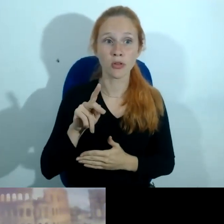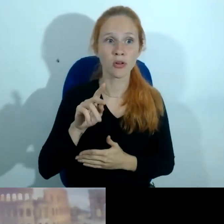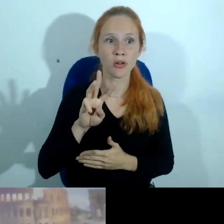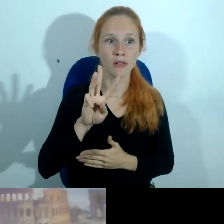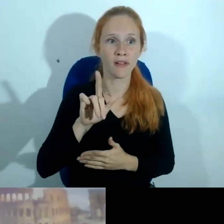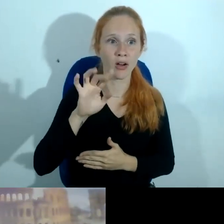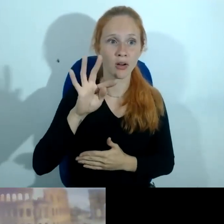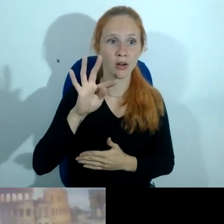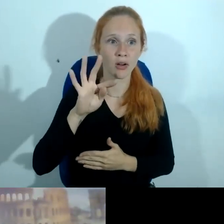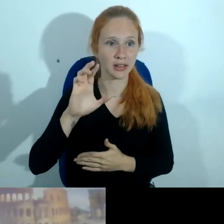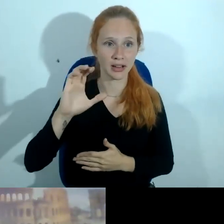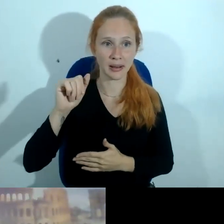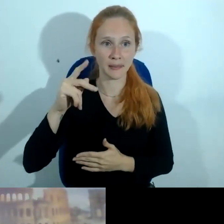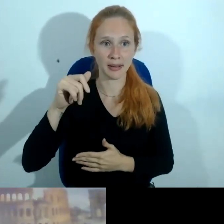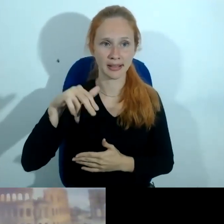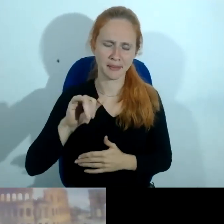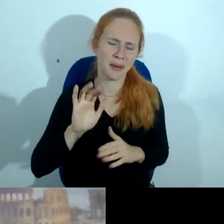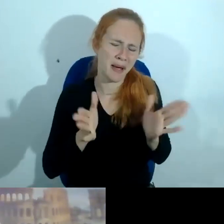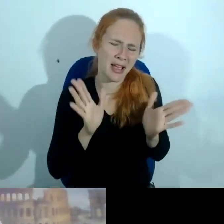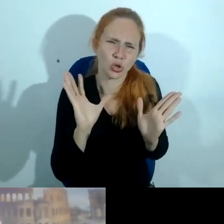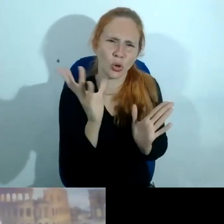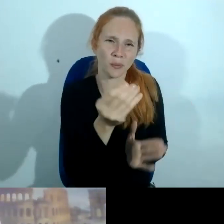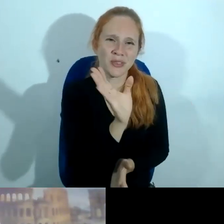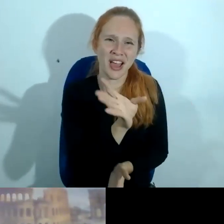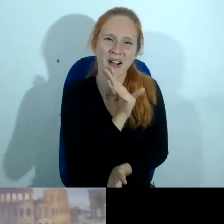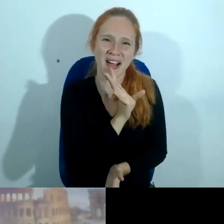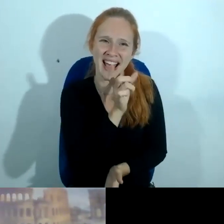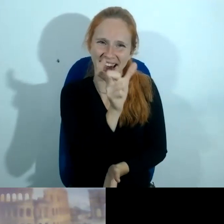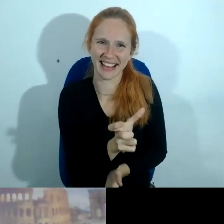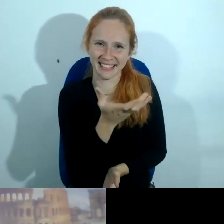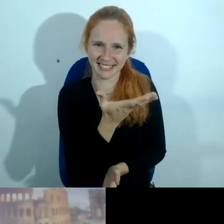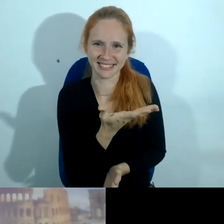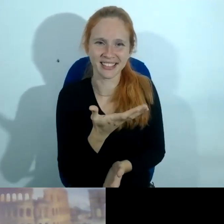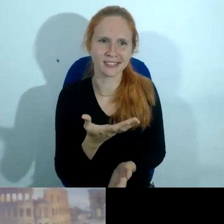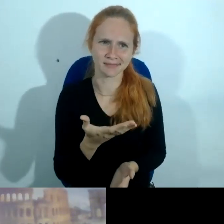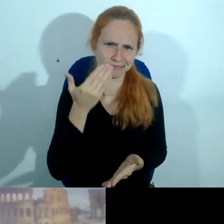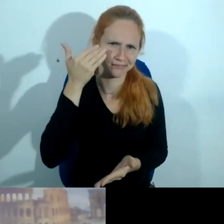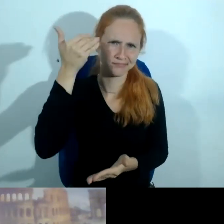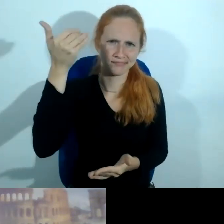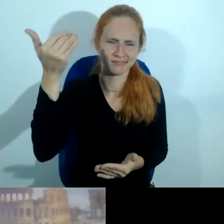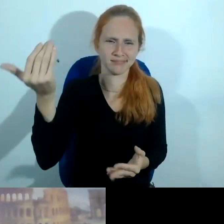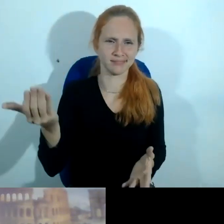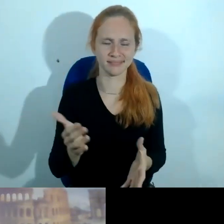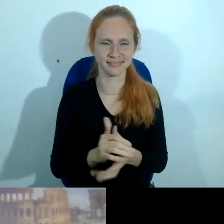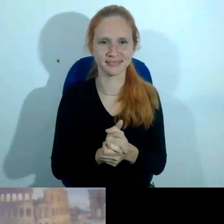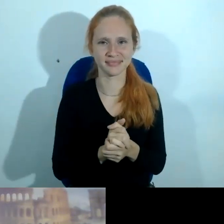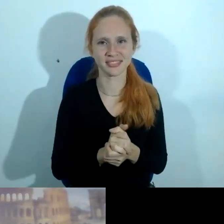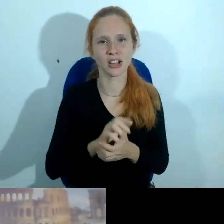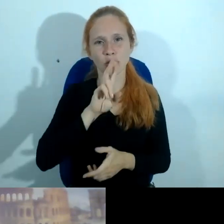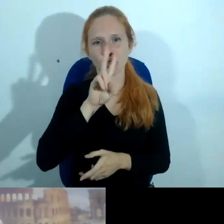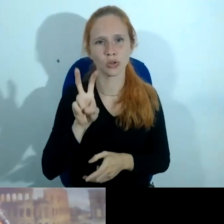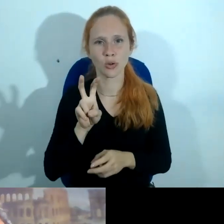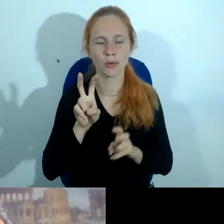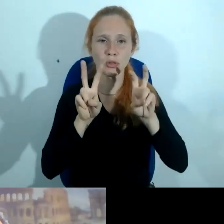eu vou pressupor que todos conhecem doutor Walter Capanema um dos homens mais renomados quando se fala em direito